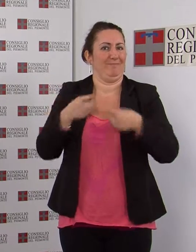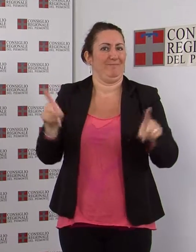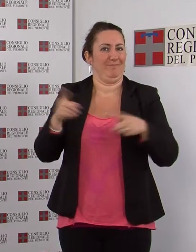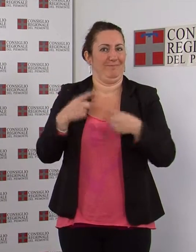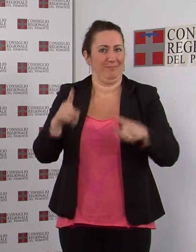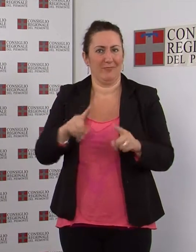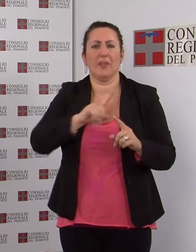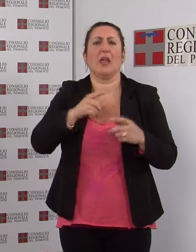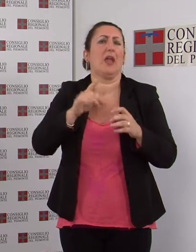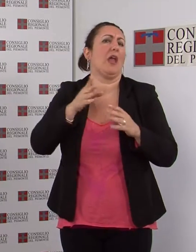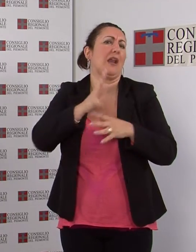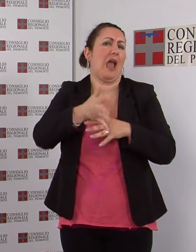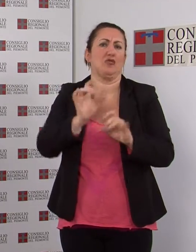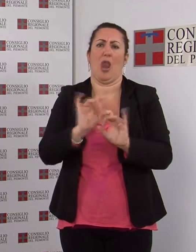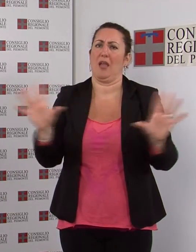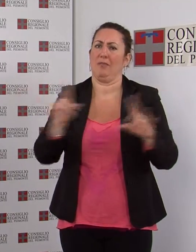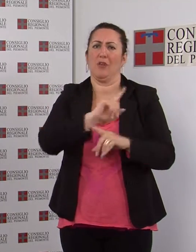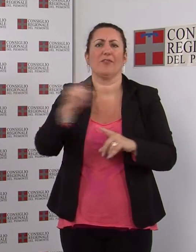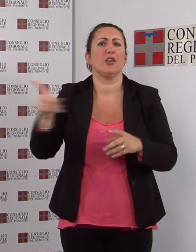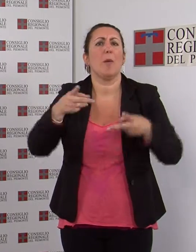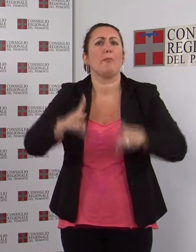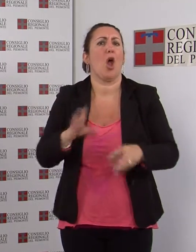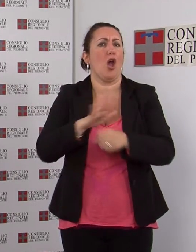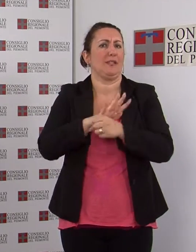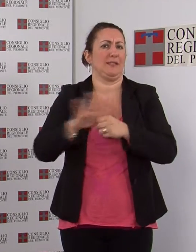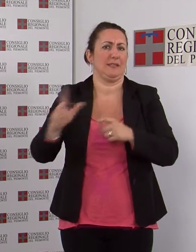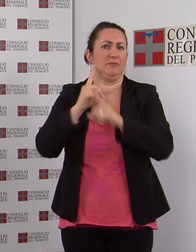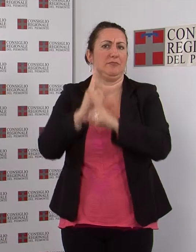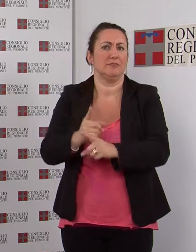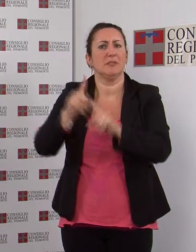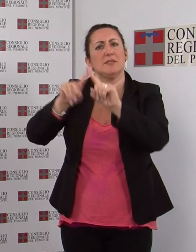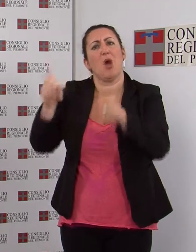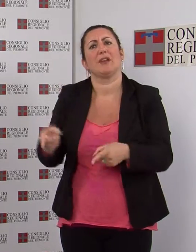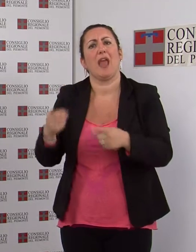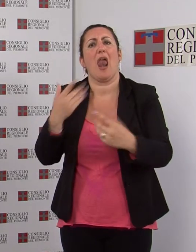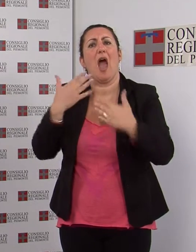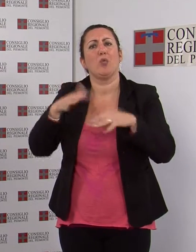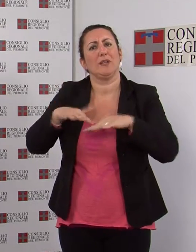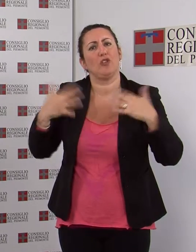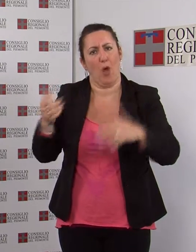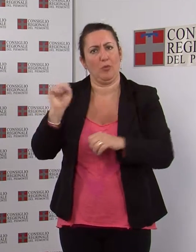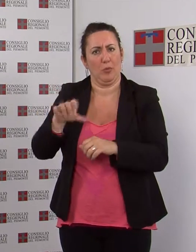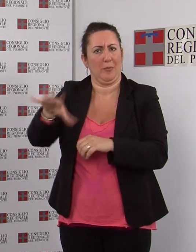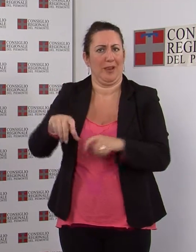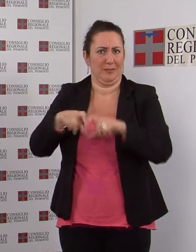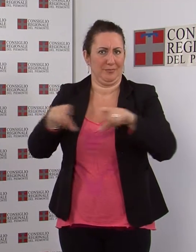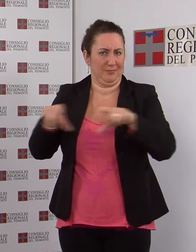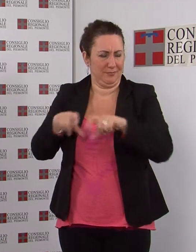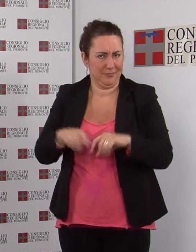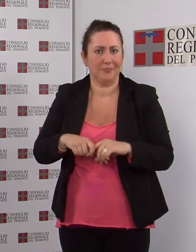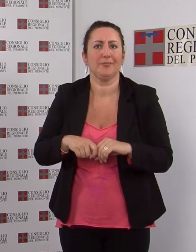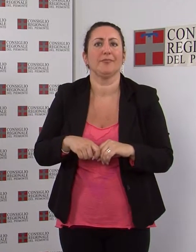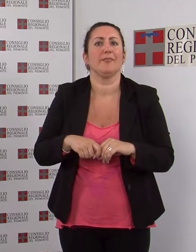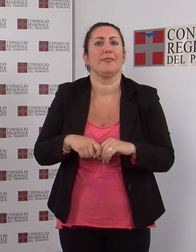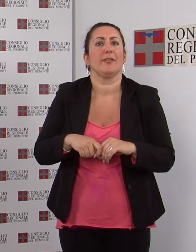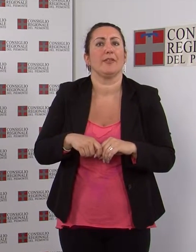posti, previo ritiro dell'invito presso gli sportelli dell'Auditorium. Libro sui comuni del VCO Alla presenza del Presidente